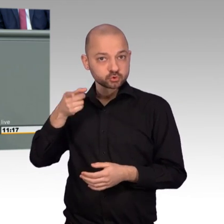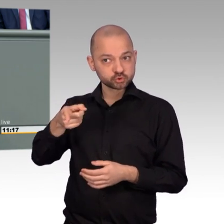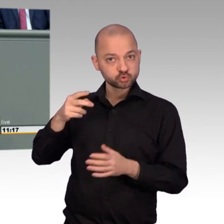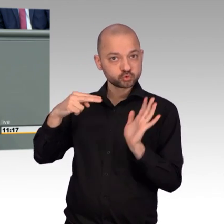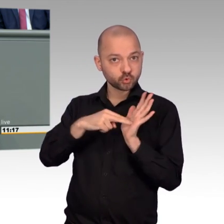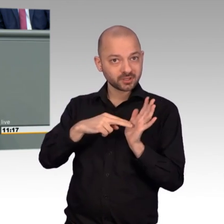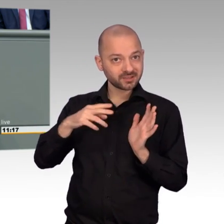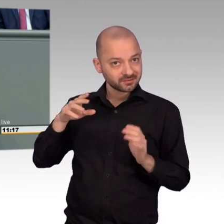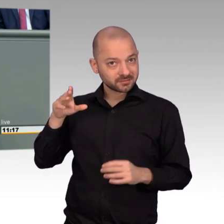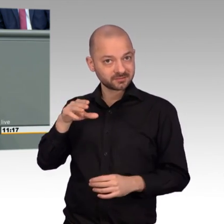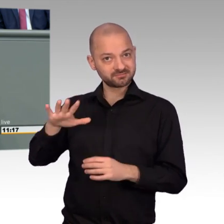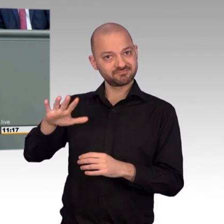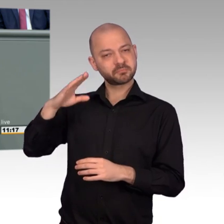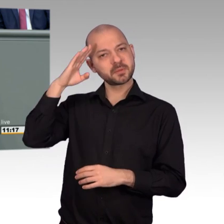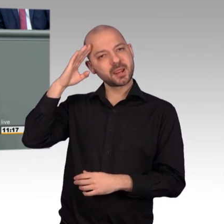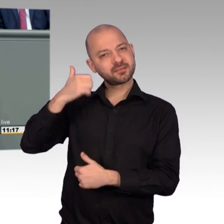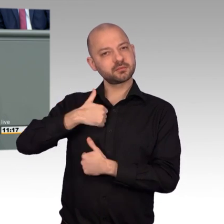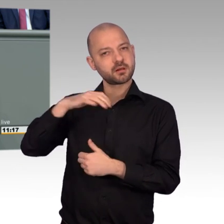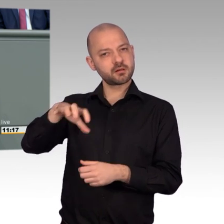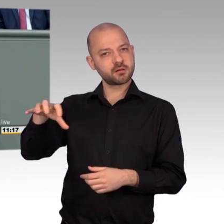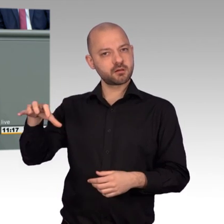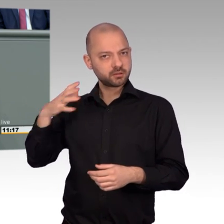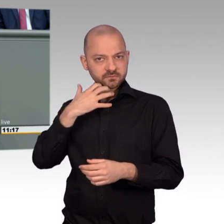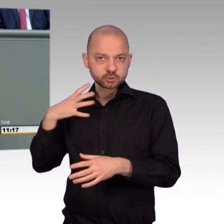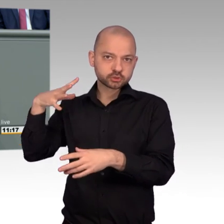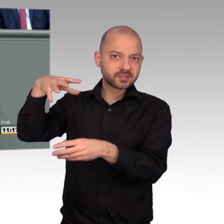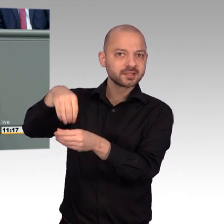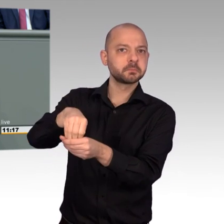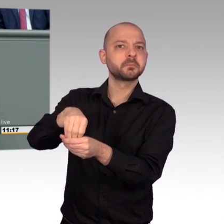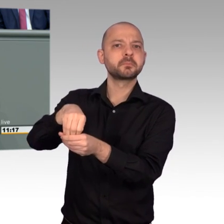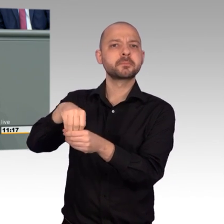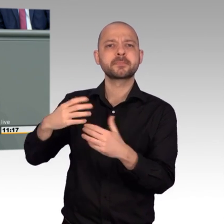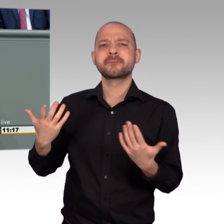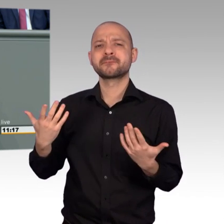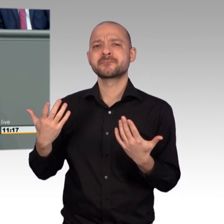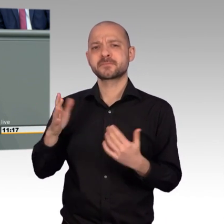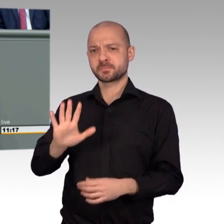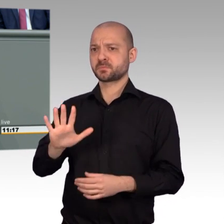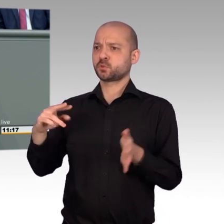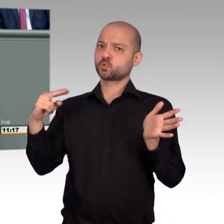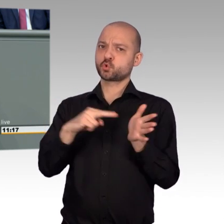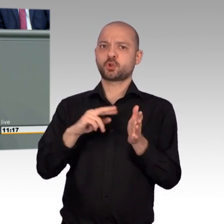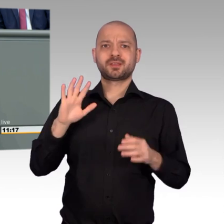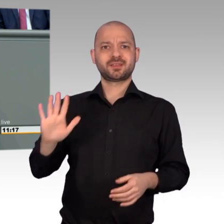möglich ist und die sich jetzt dauerhaft in Syrien auch mit Militärbasen verankern will. Auch das ist ein